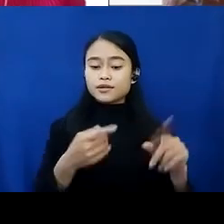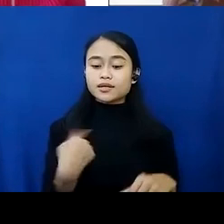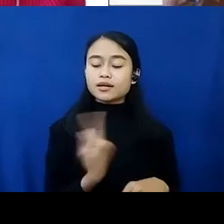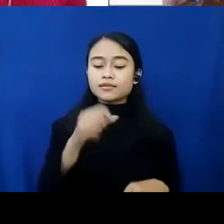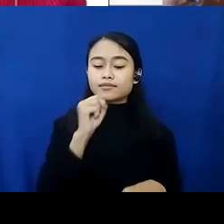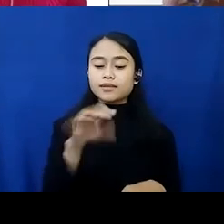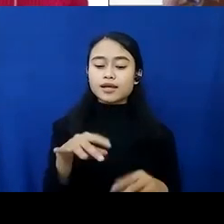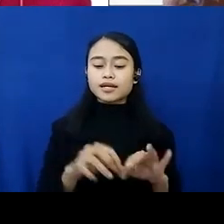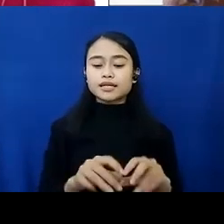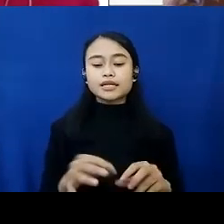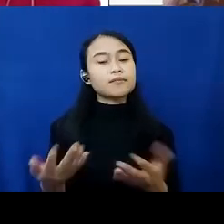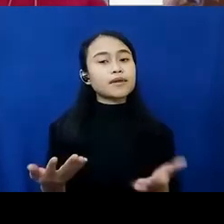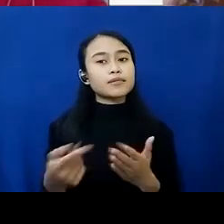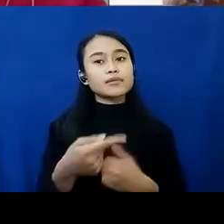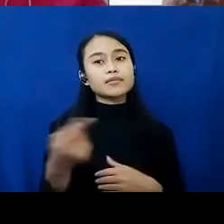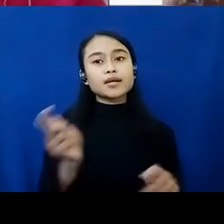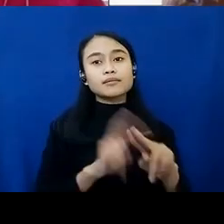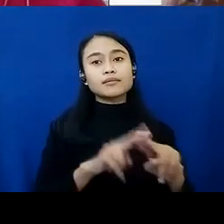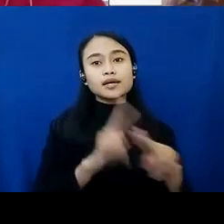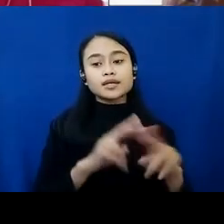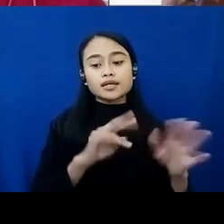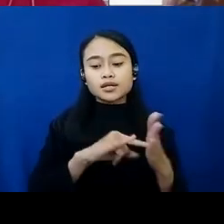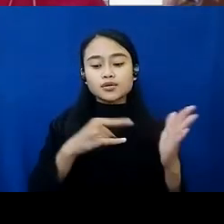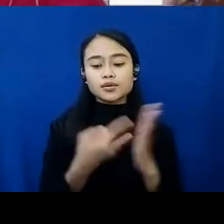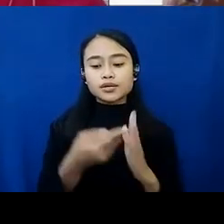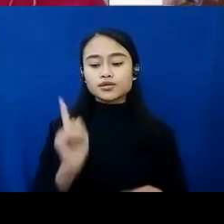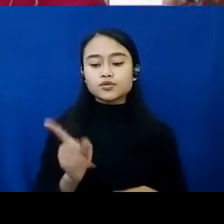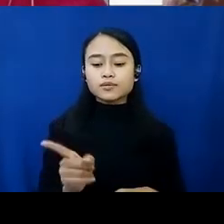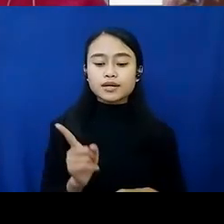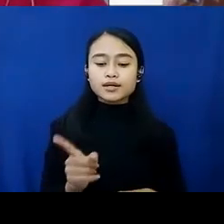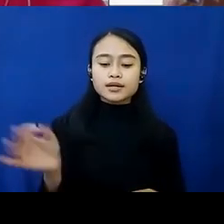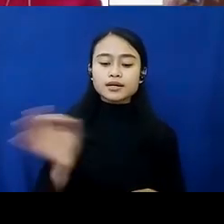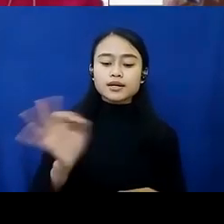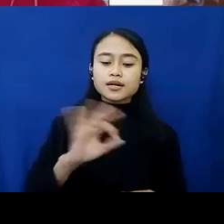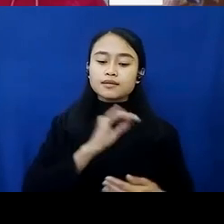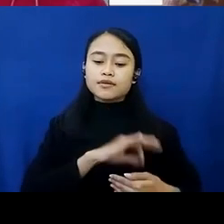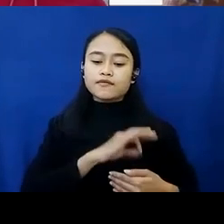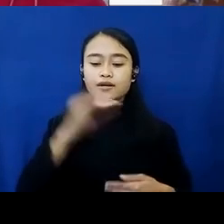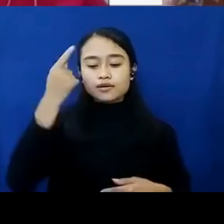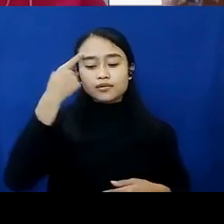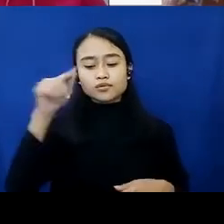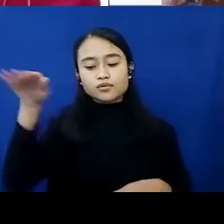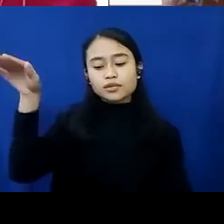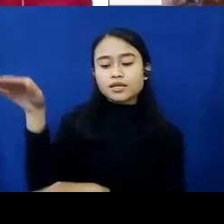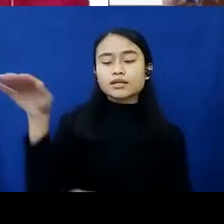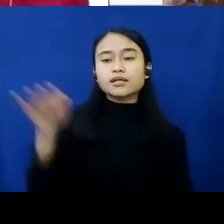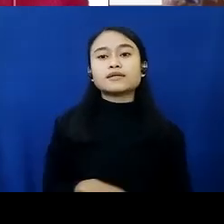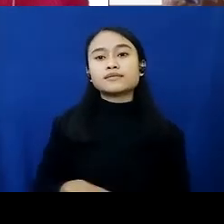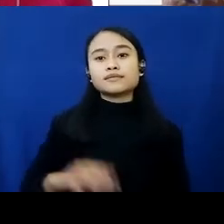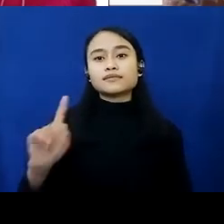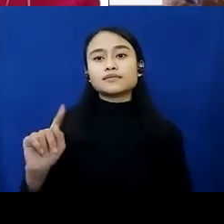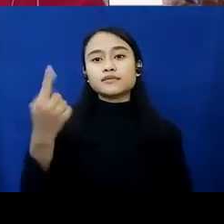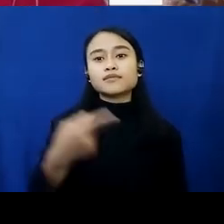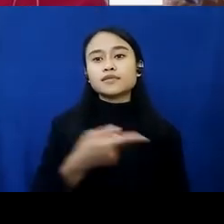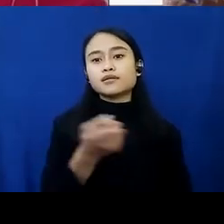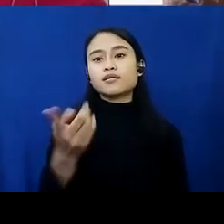dimanfaatkan untuk melakukan kejahatan terutama tadi itu ada grup-grup yang mereka tidak bisa identifikasi kalau facebook jauh